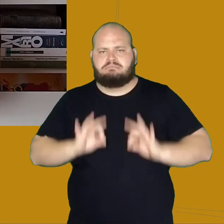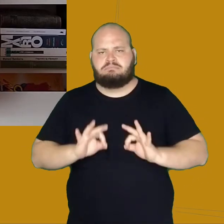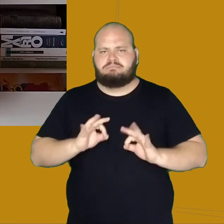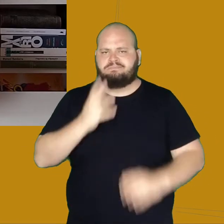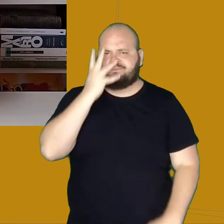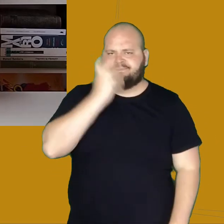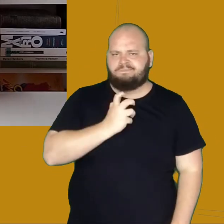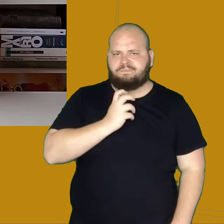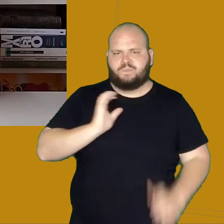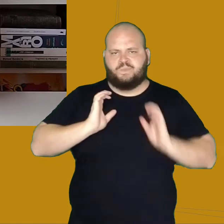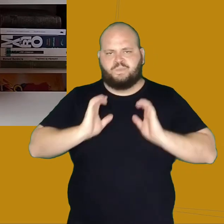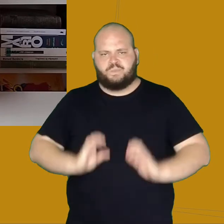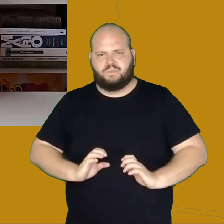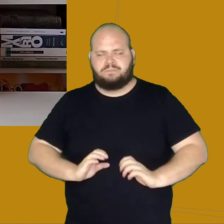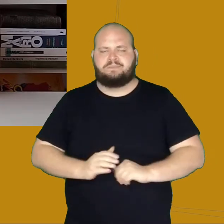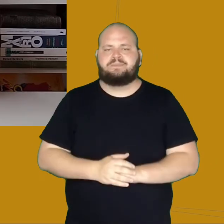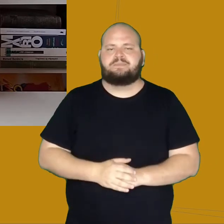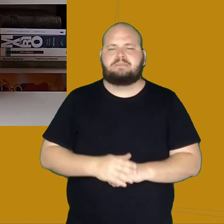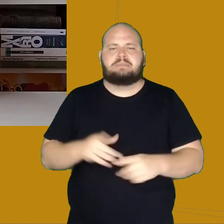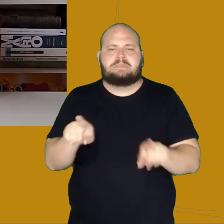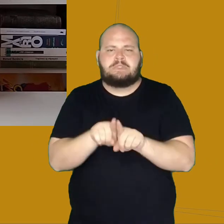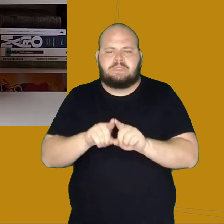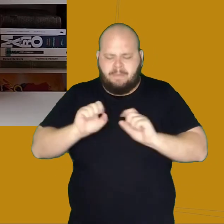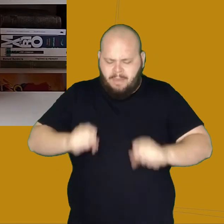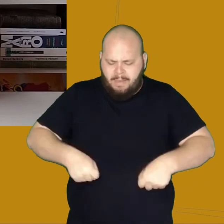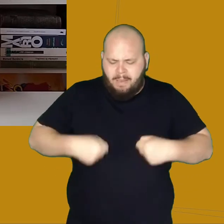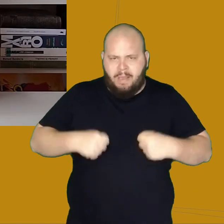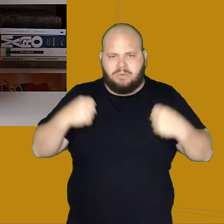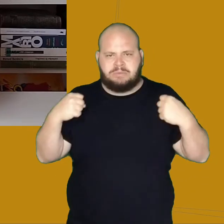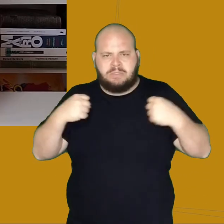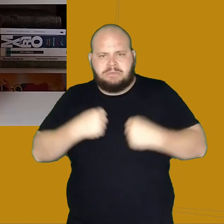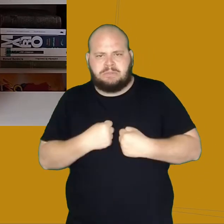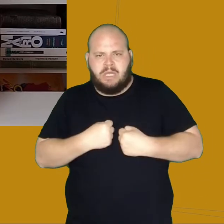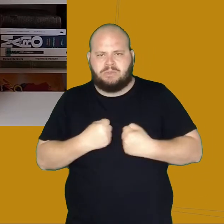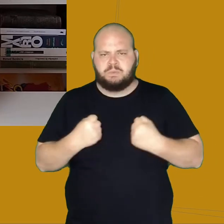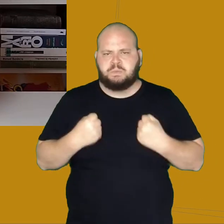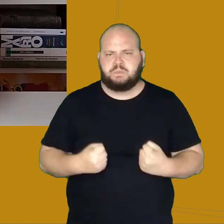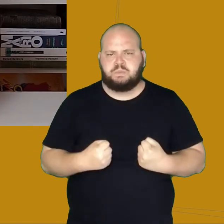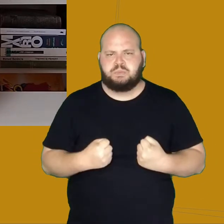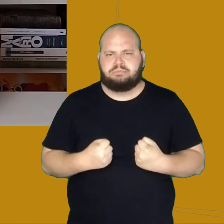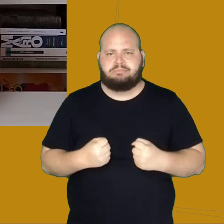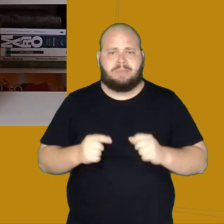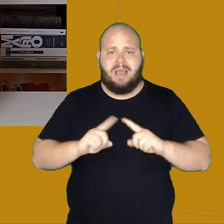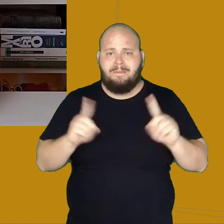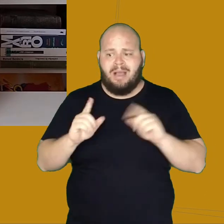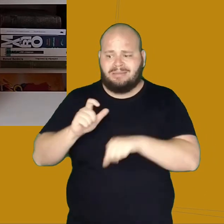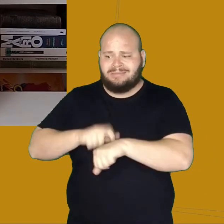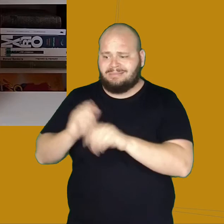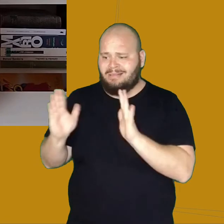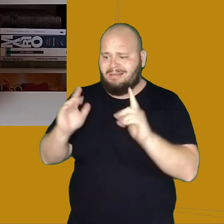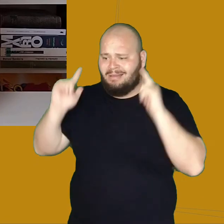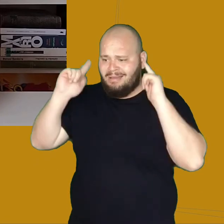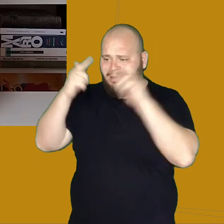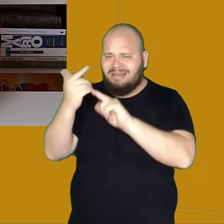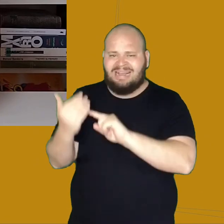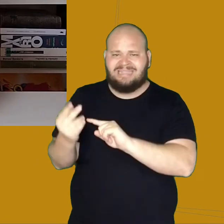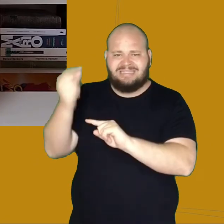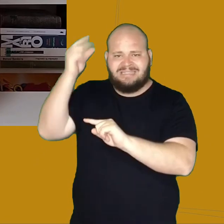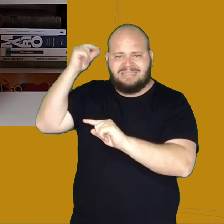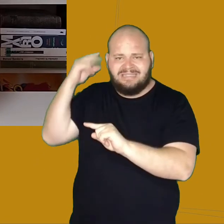disso, as roupas eram rígidas, com calças e casacas. Trajes muito diferentes dos utilizados na época de Alcibiades, que